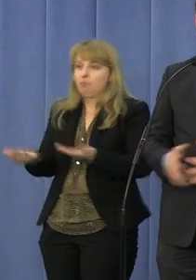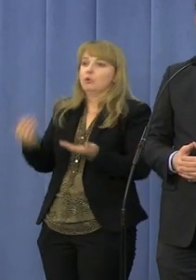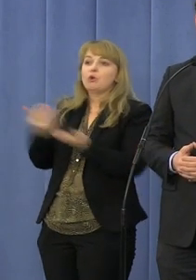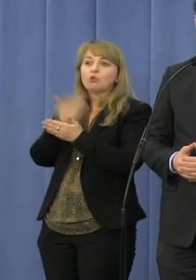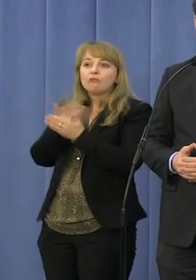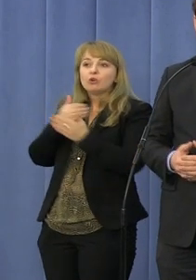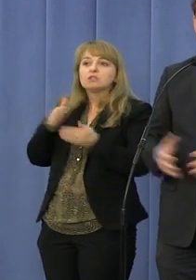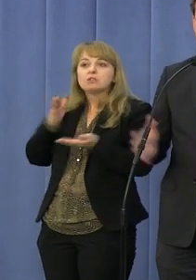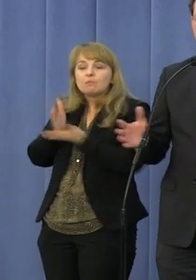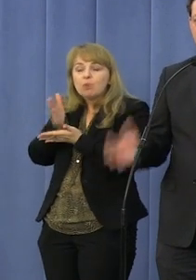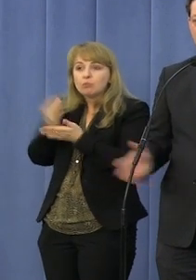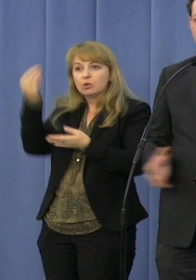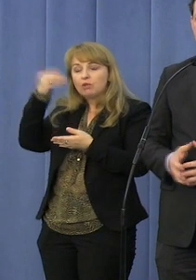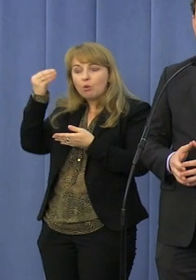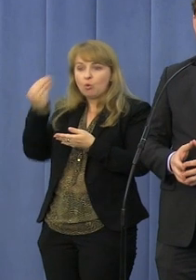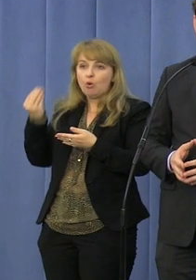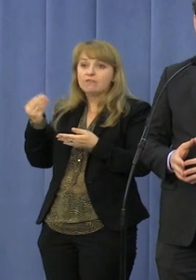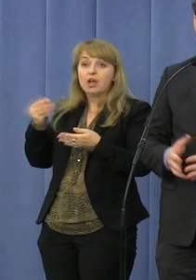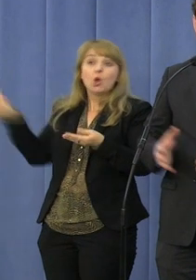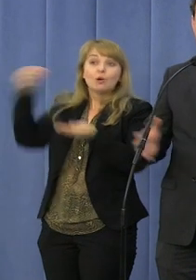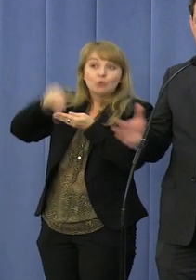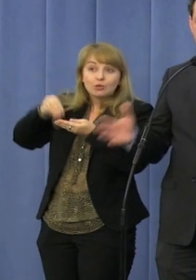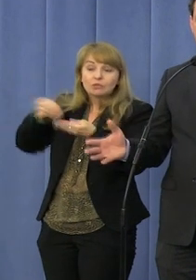nowoczesne pomoce naukowe, stypendia.